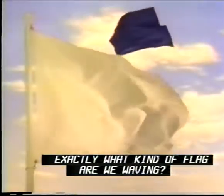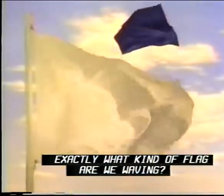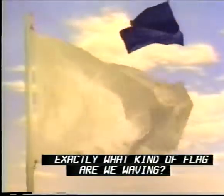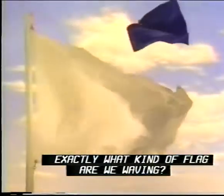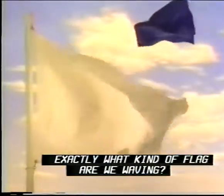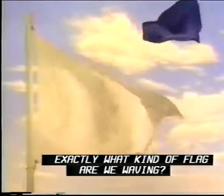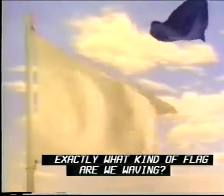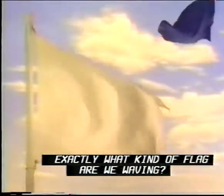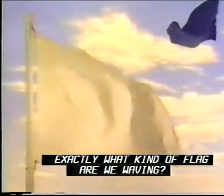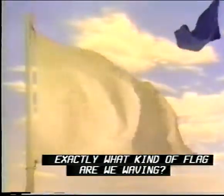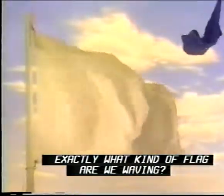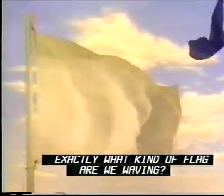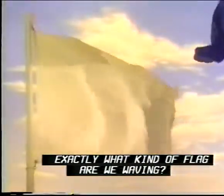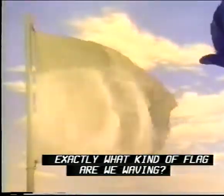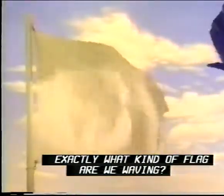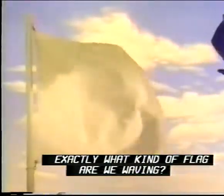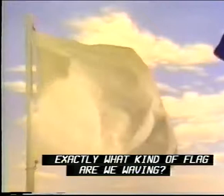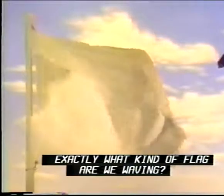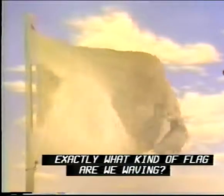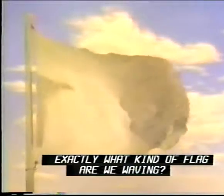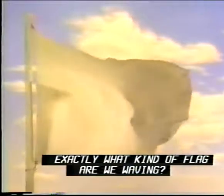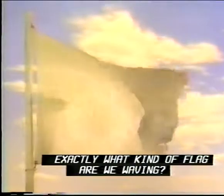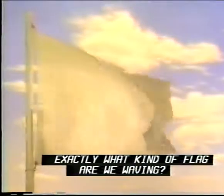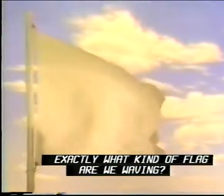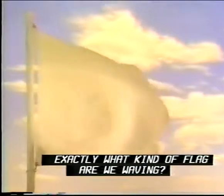exactly what kind of flag are we waving?